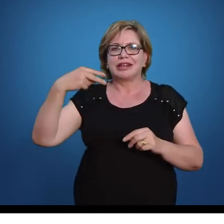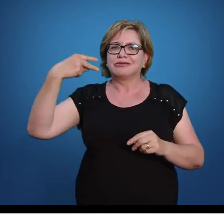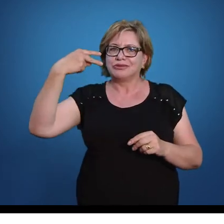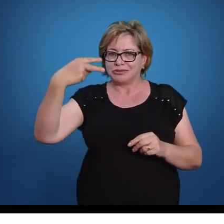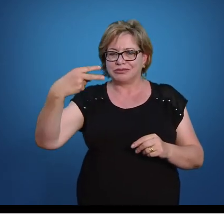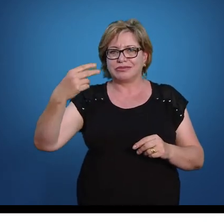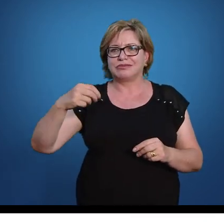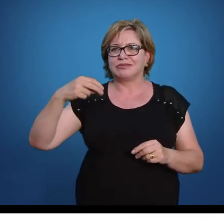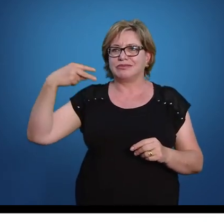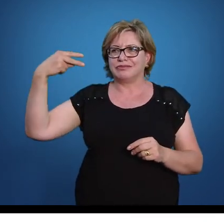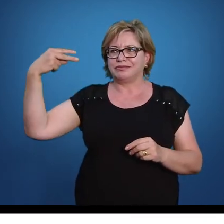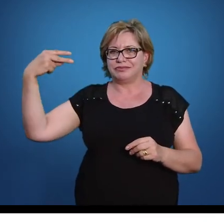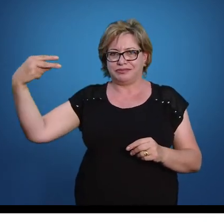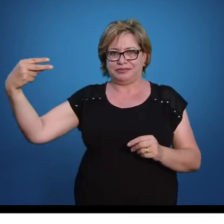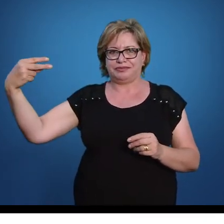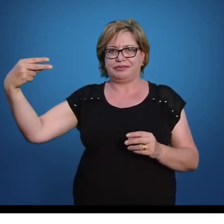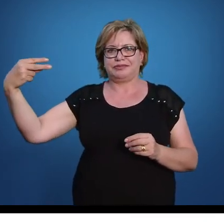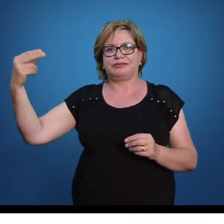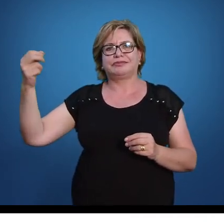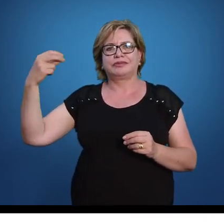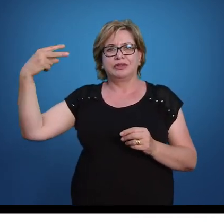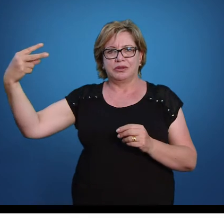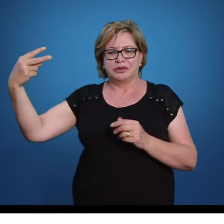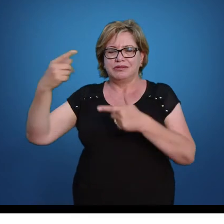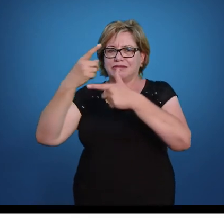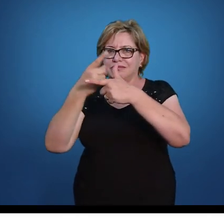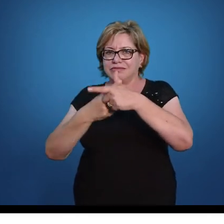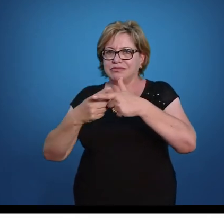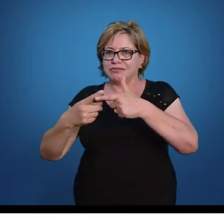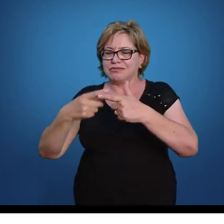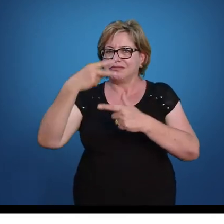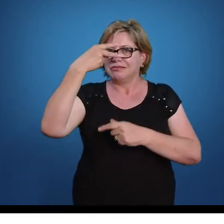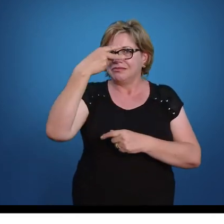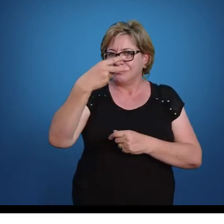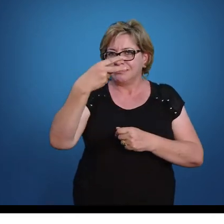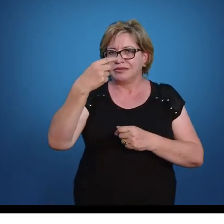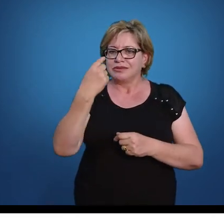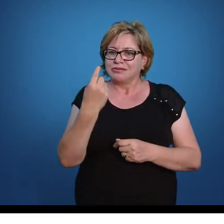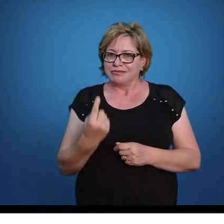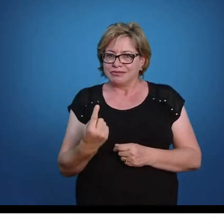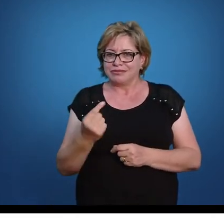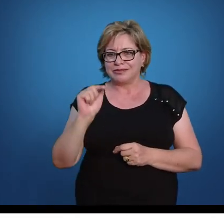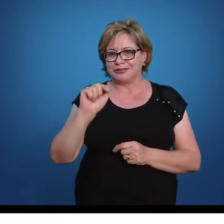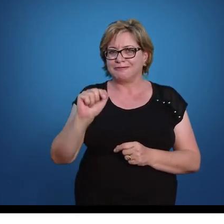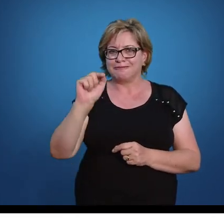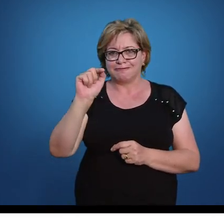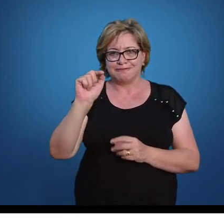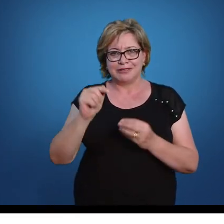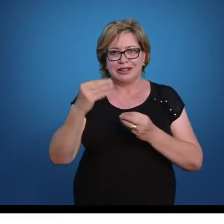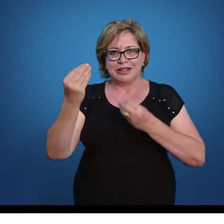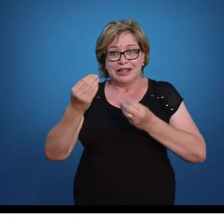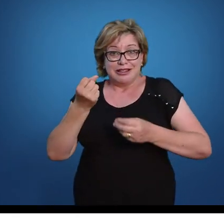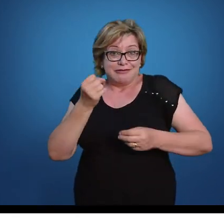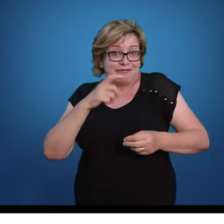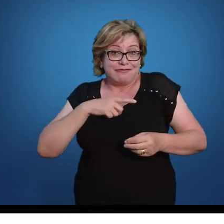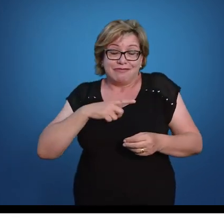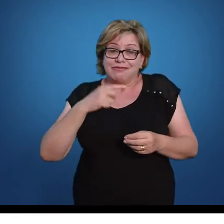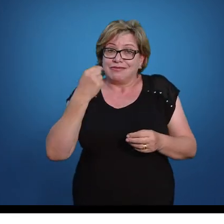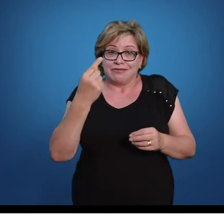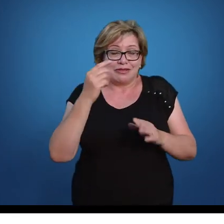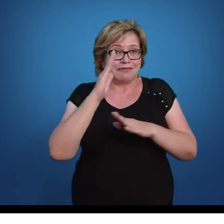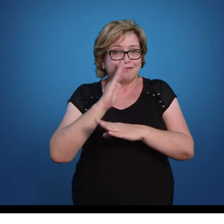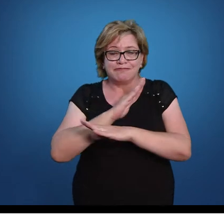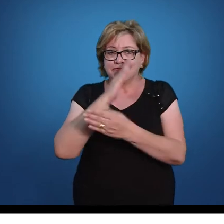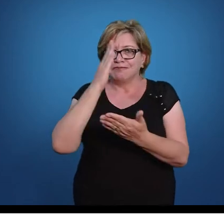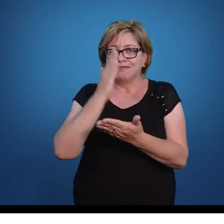aqui é o 2. Então, eu vou começar dividindo por 2. Quando eu dividir 2 por 2, vai ter resto 1. Quando eu obtenho o resto 1, eu já